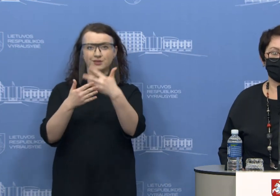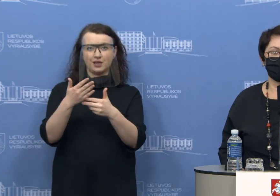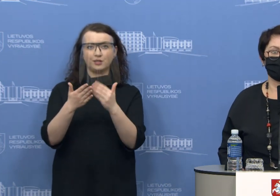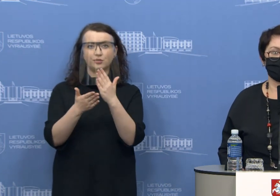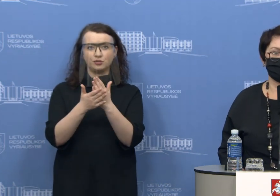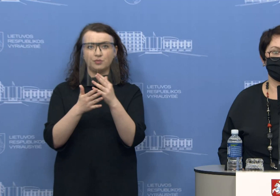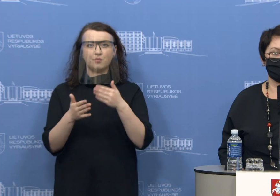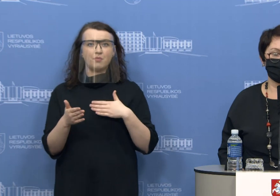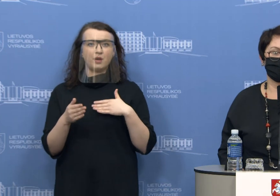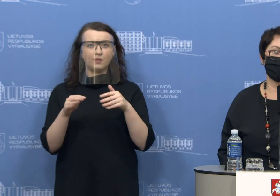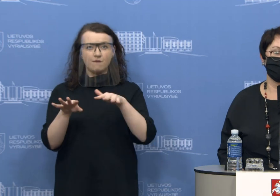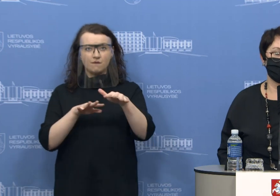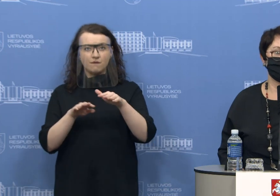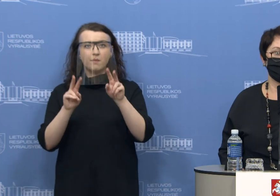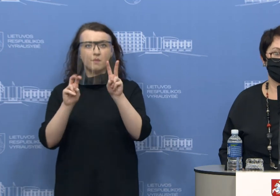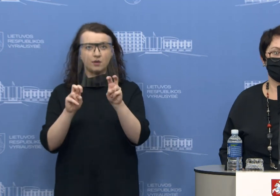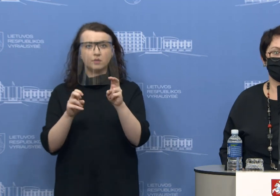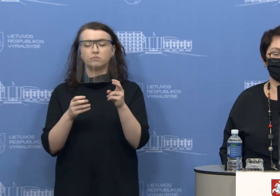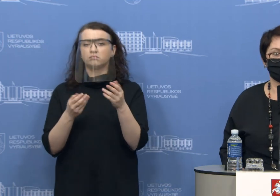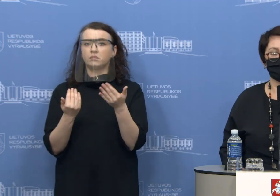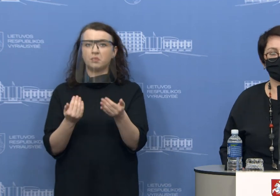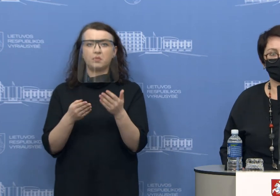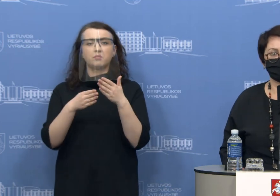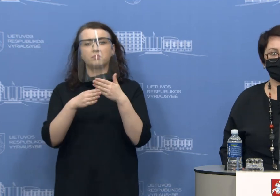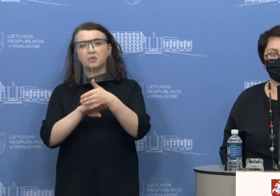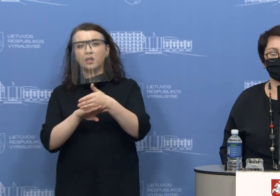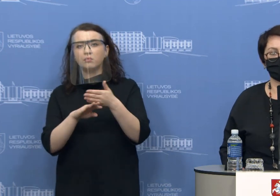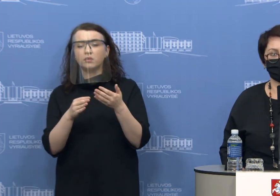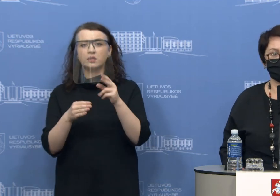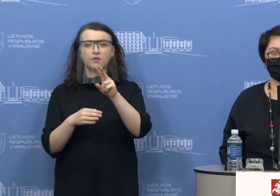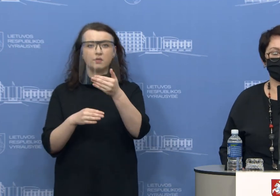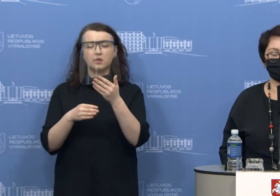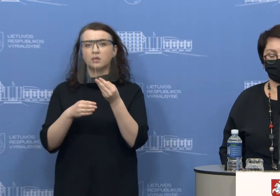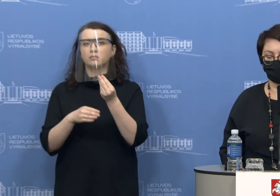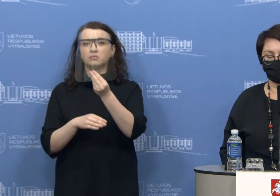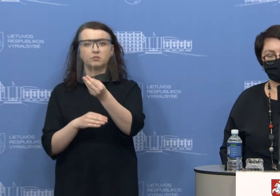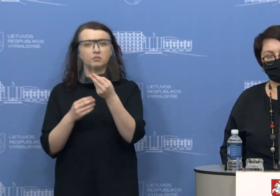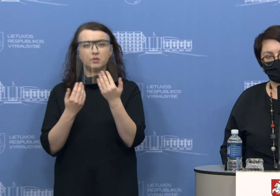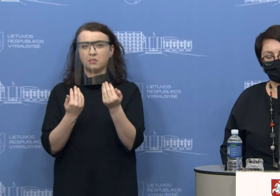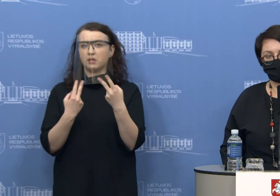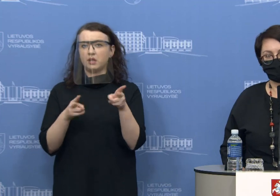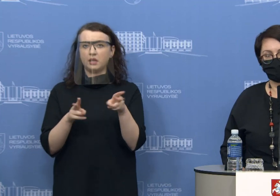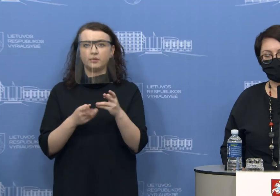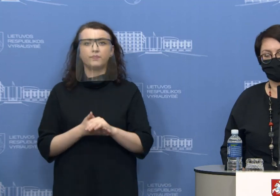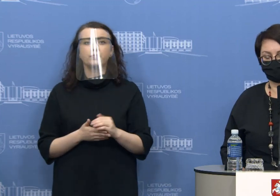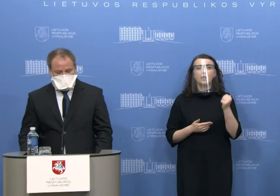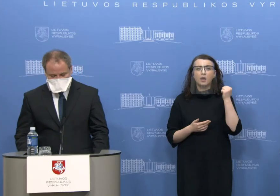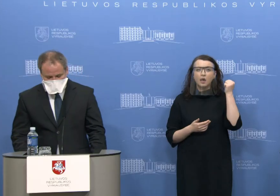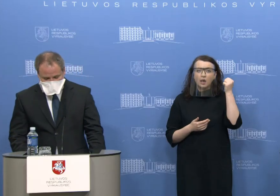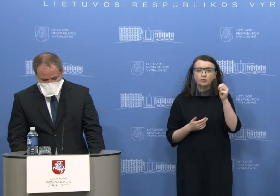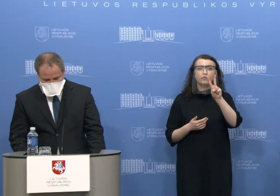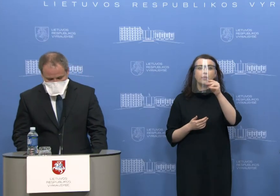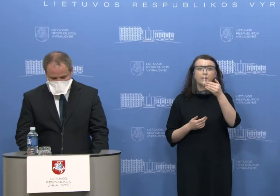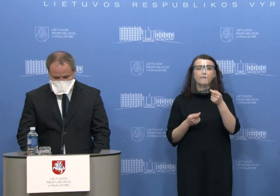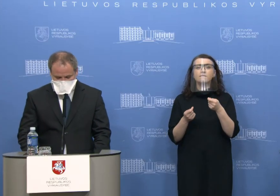175 veiklas, jam tikrai nereikia šiuo metu rūpintis dėl mokesčių ir sodros įmokų. Dėkuoju VMI